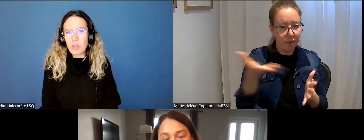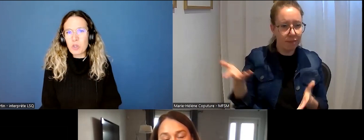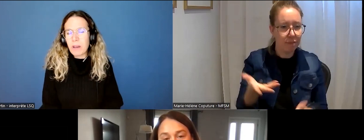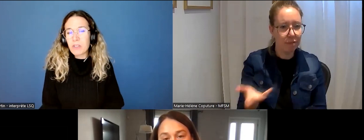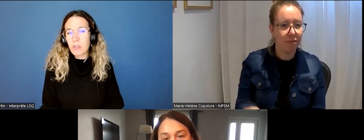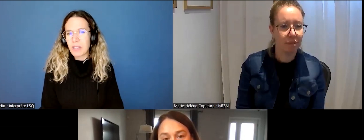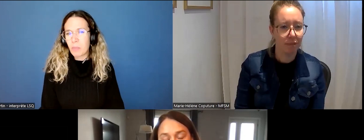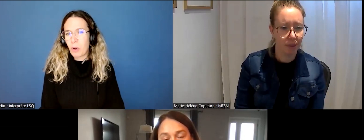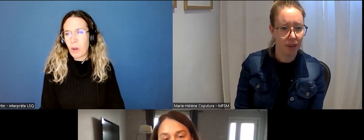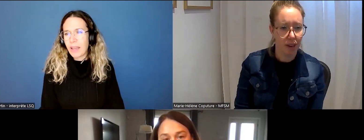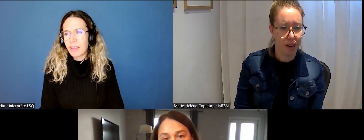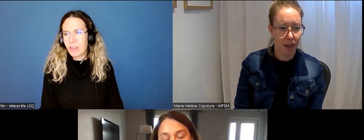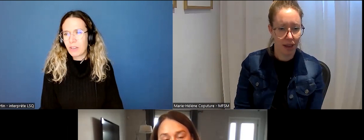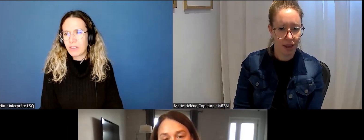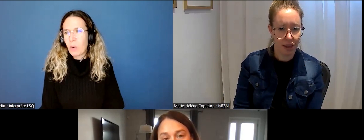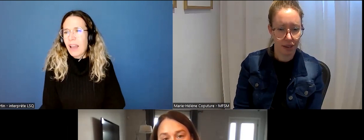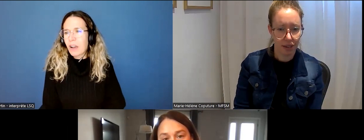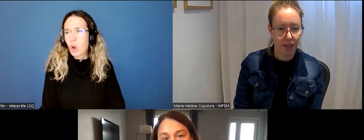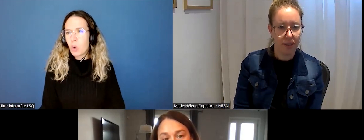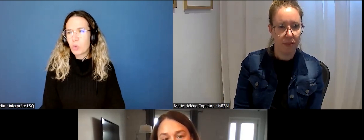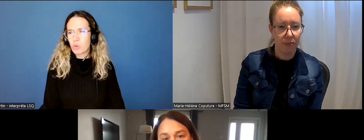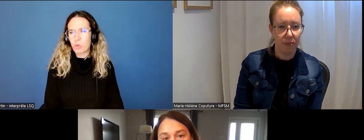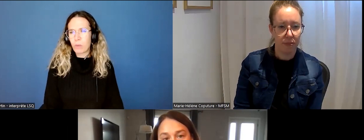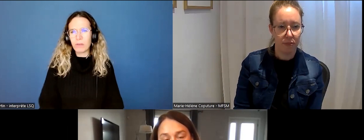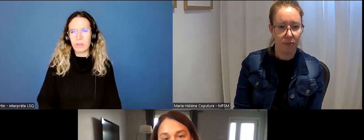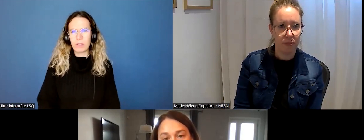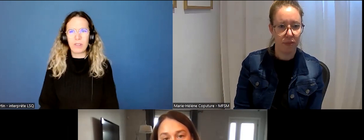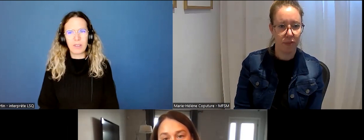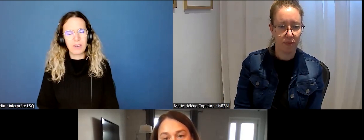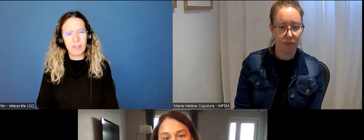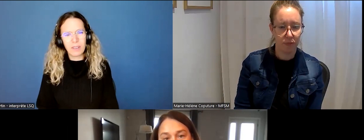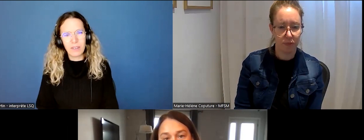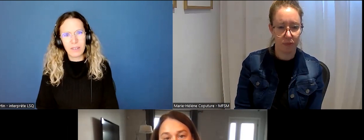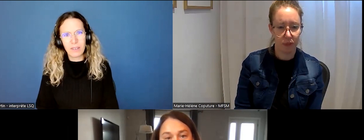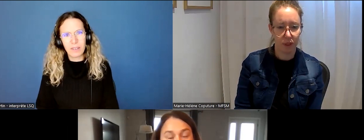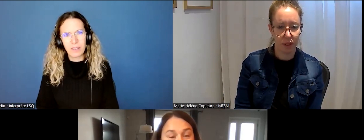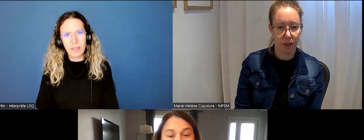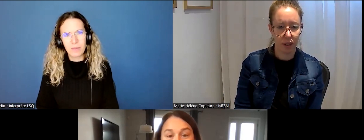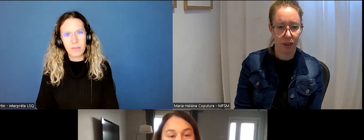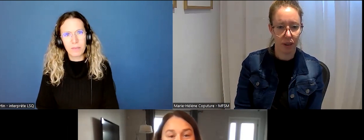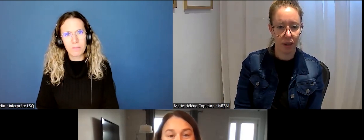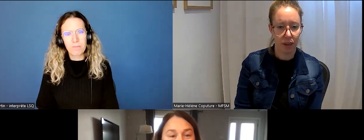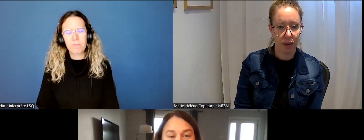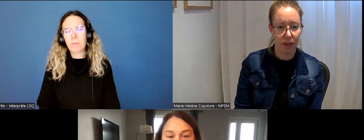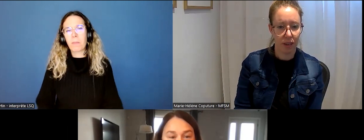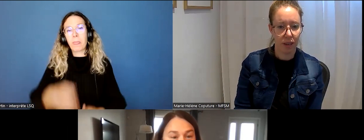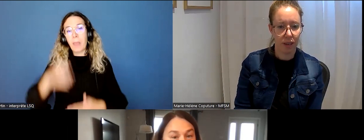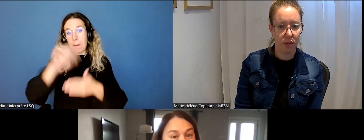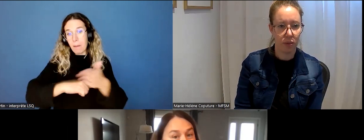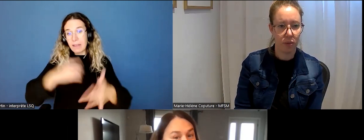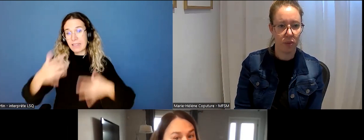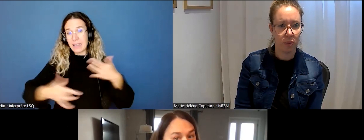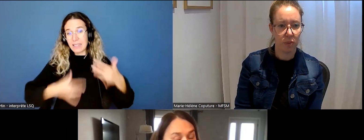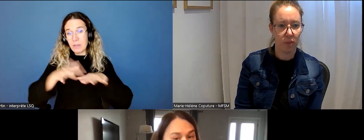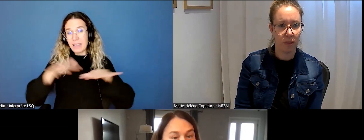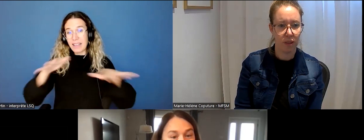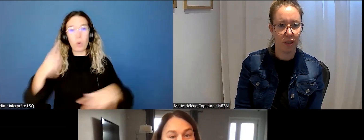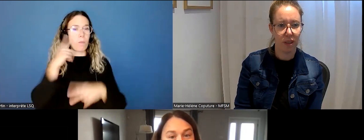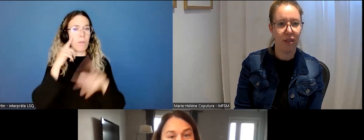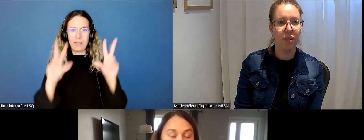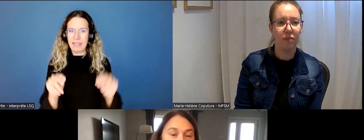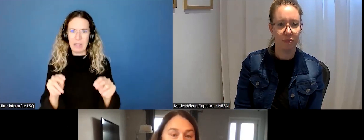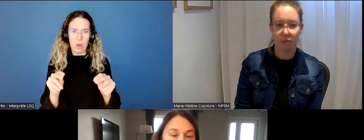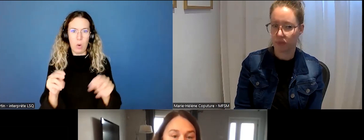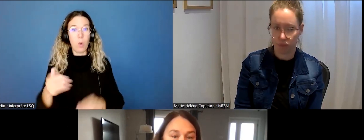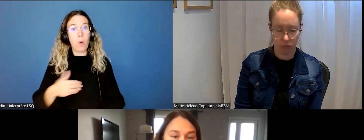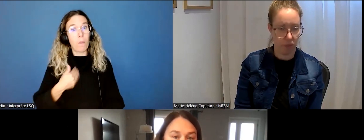Qu'est-ce que tu penses que ça pourrait être... C'était quoi la cause, tu penses? C'était pas un manque de sensibilisation, en tout cas, parce qu